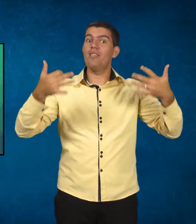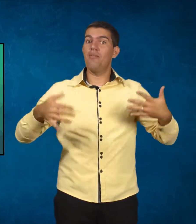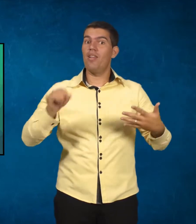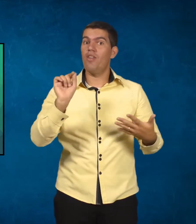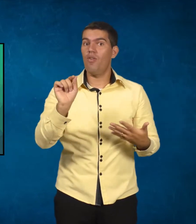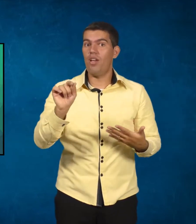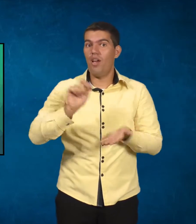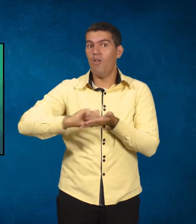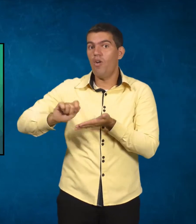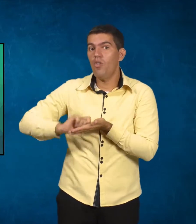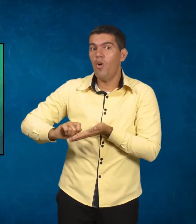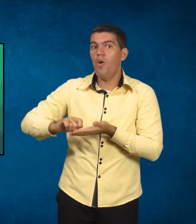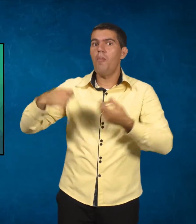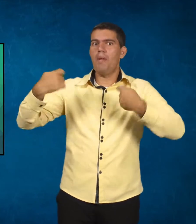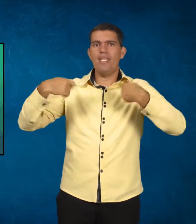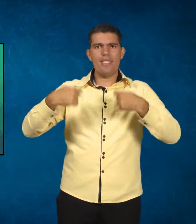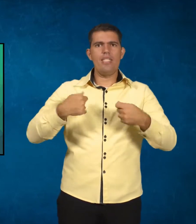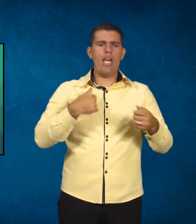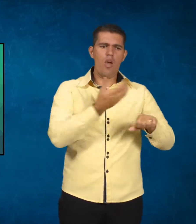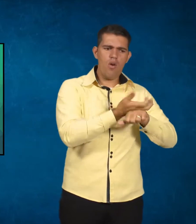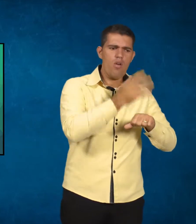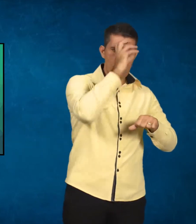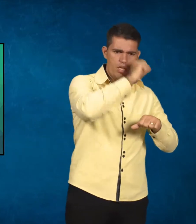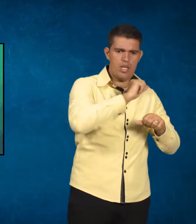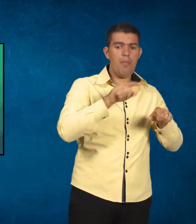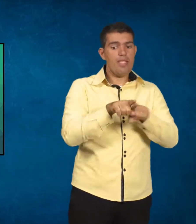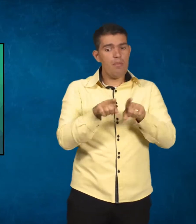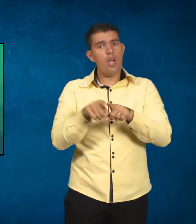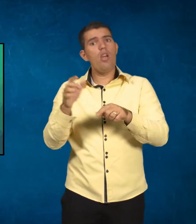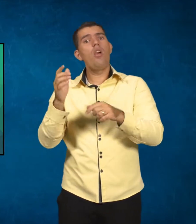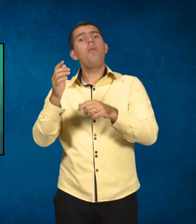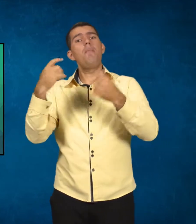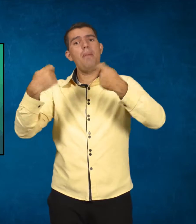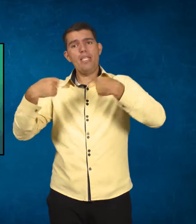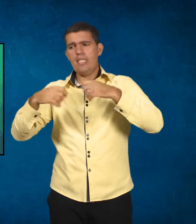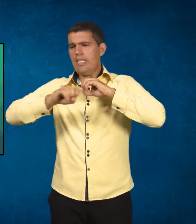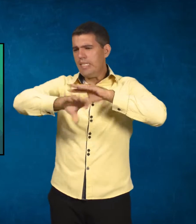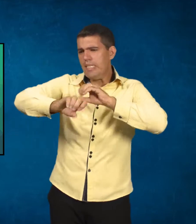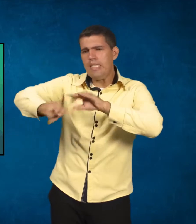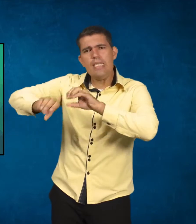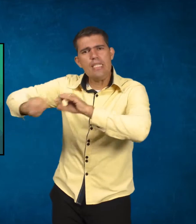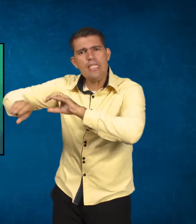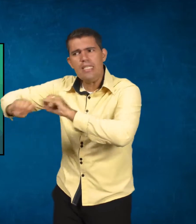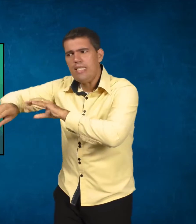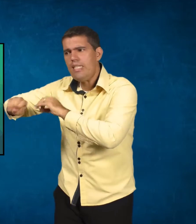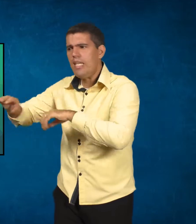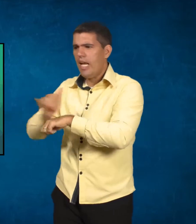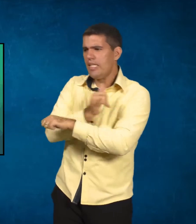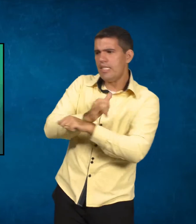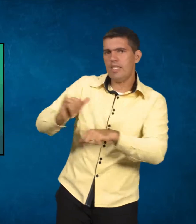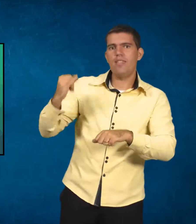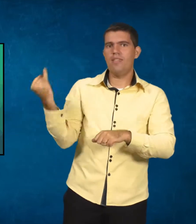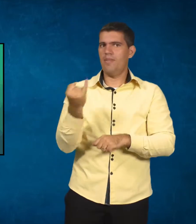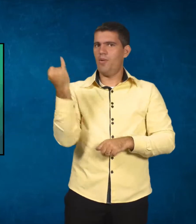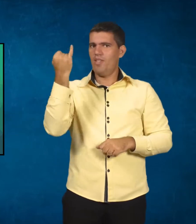conteúdo, saber ensinar aquele conteúdo de diversas formas e também ter um conhecimento de conteúdo. Então, essa é uma leitura que eu deixei lá, porque ela se